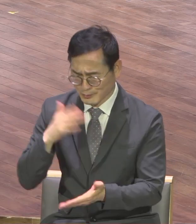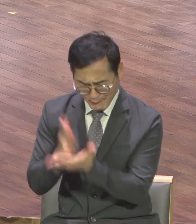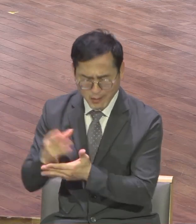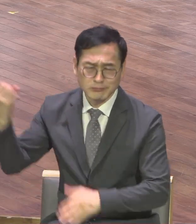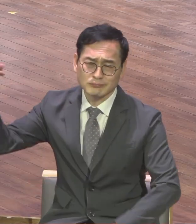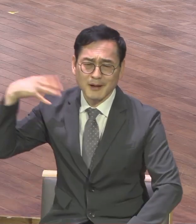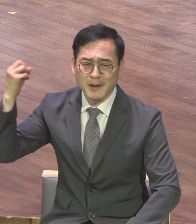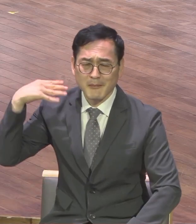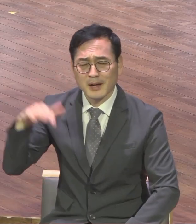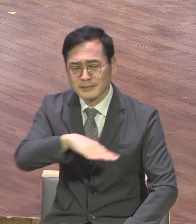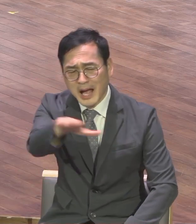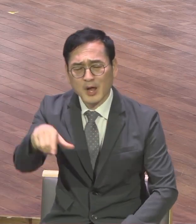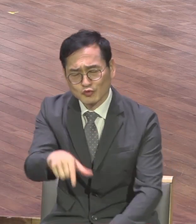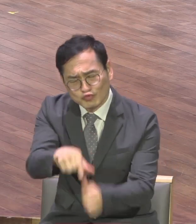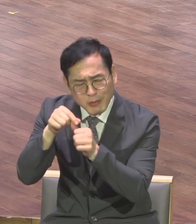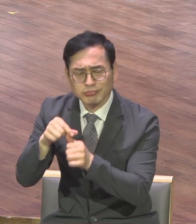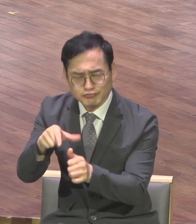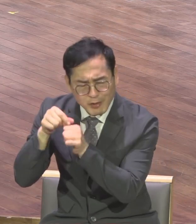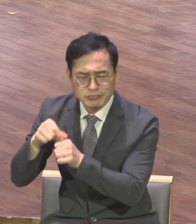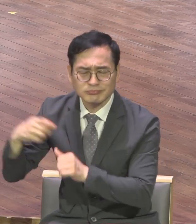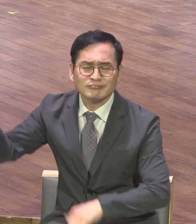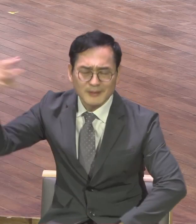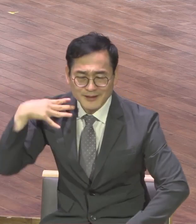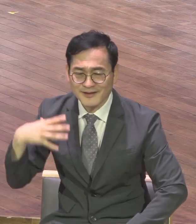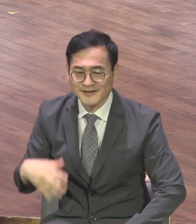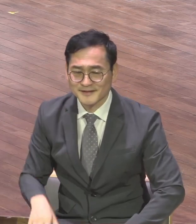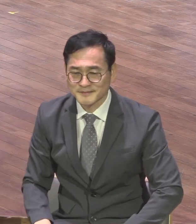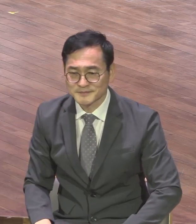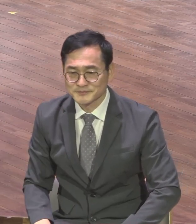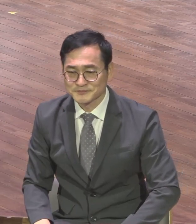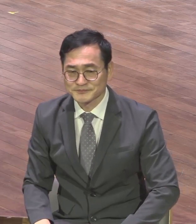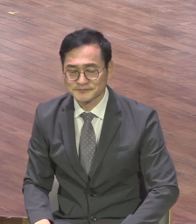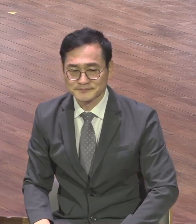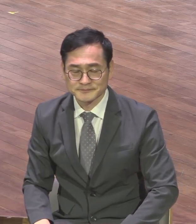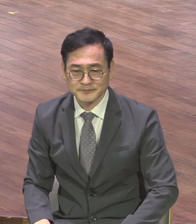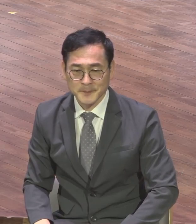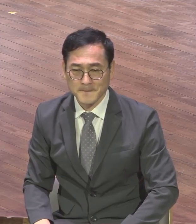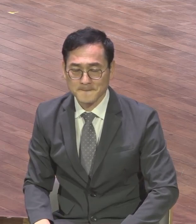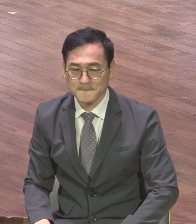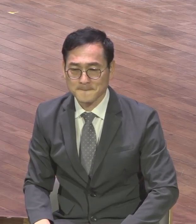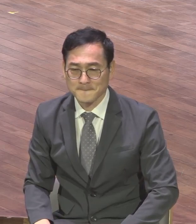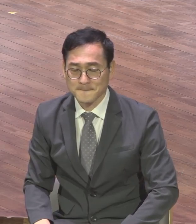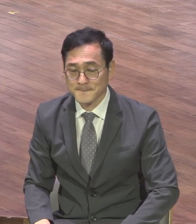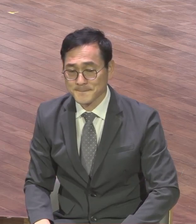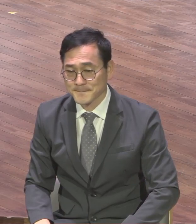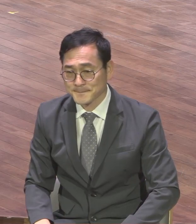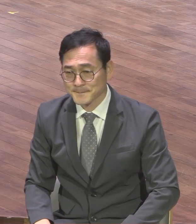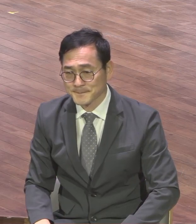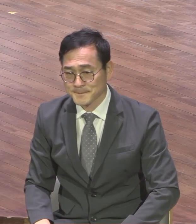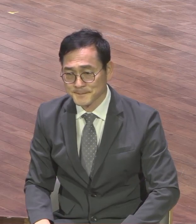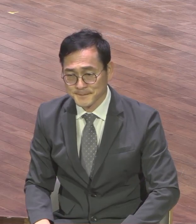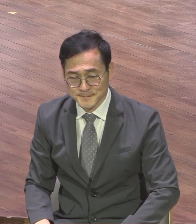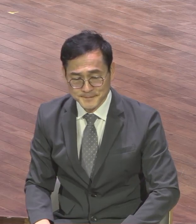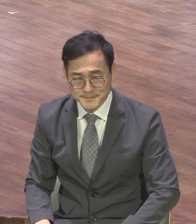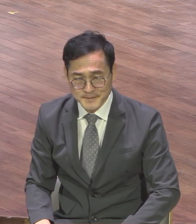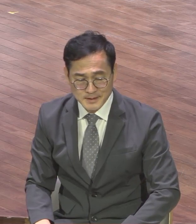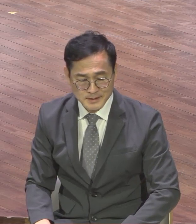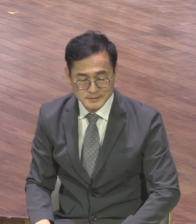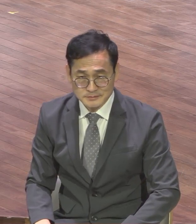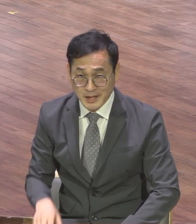살려주신데 하나님이 다 함께 하신다 25절의 바울은 제차 사람들을 강조합니다